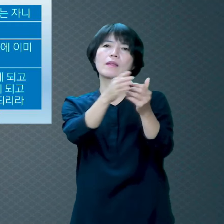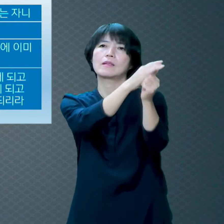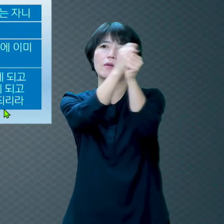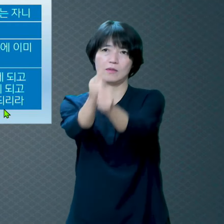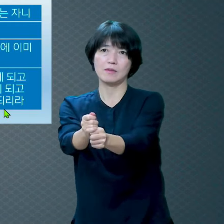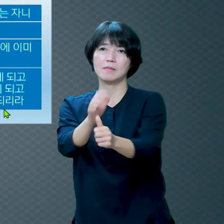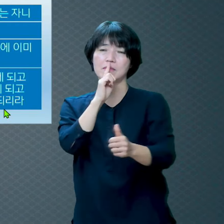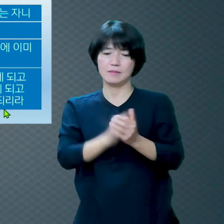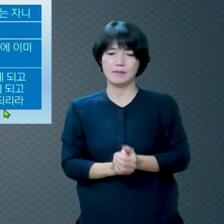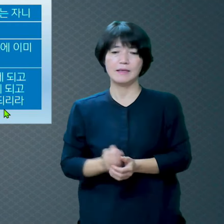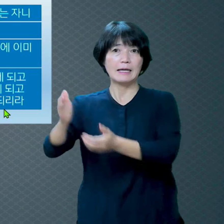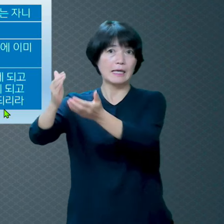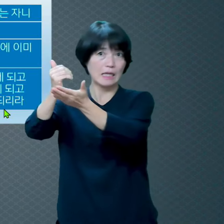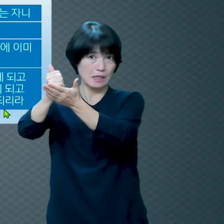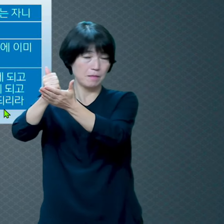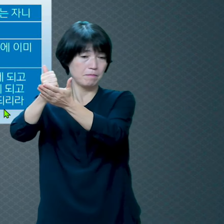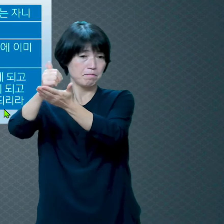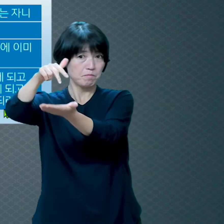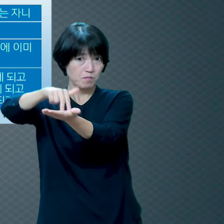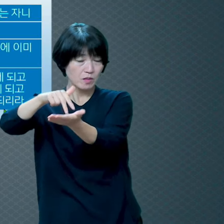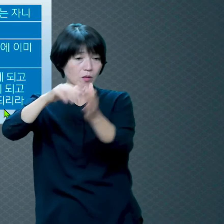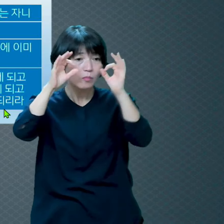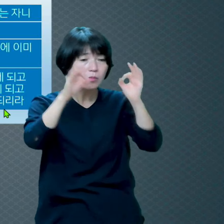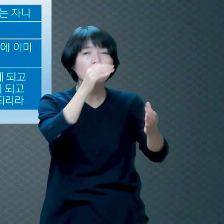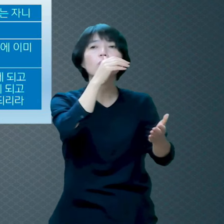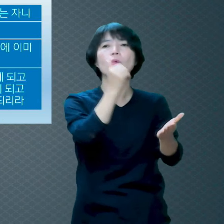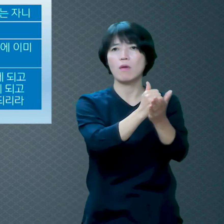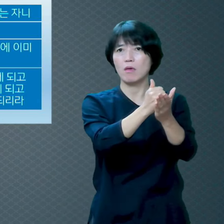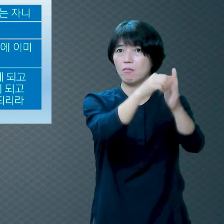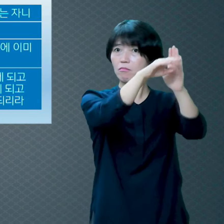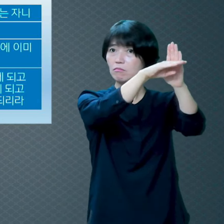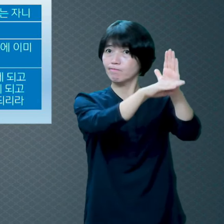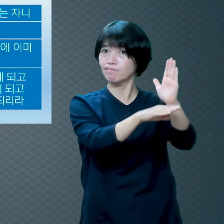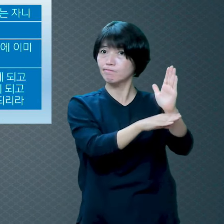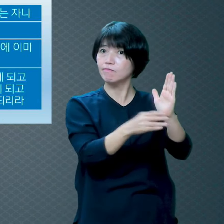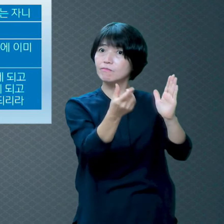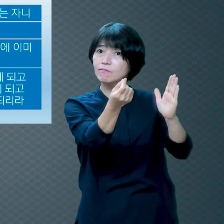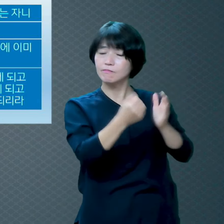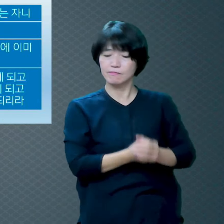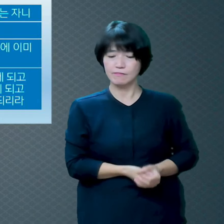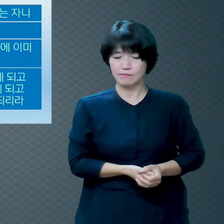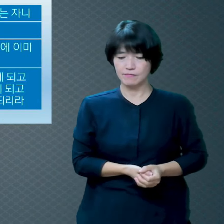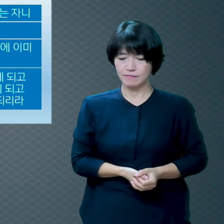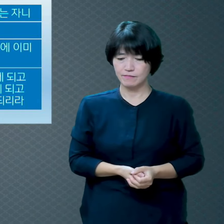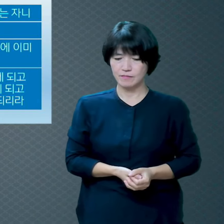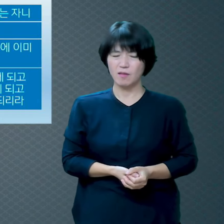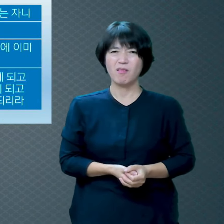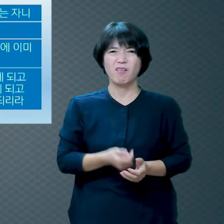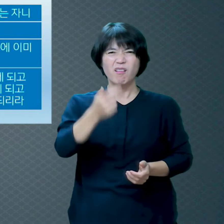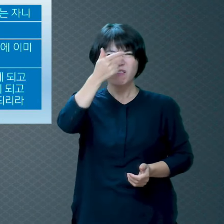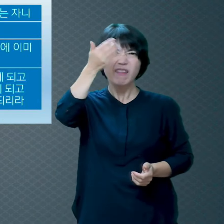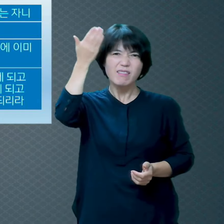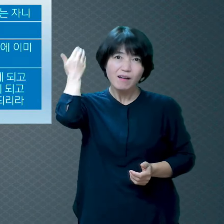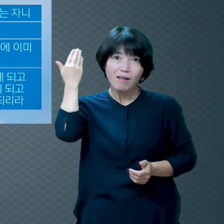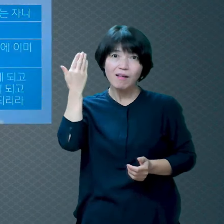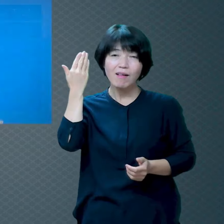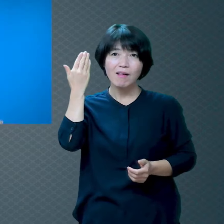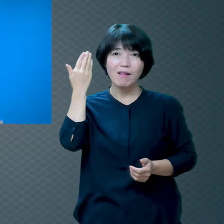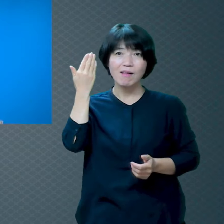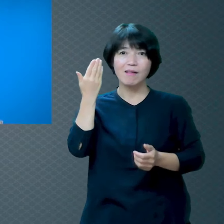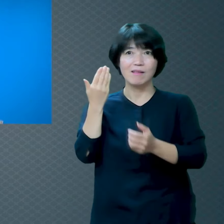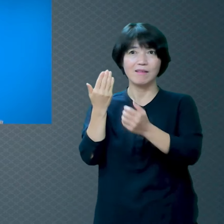보시는 몇 가지 죄를 설명한 거예요 옛날에는 낙태 수술도 참 많이 했죠